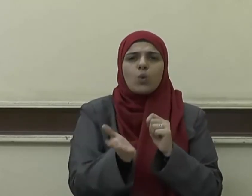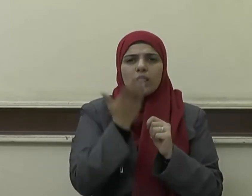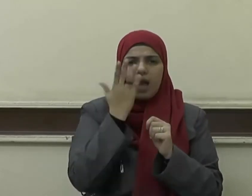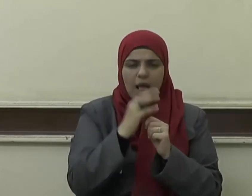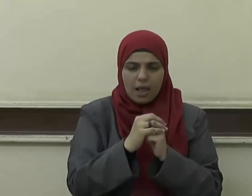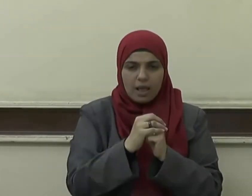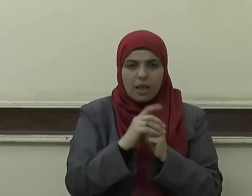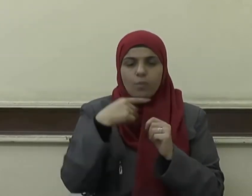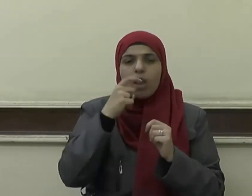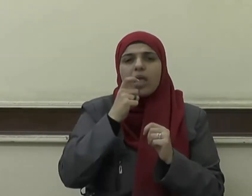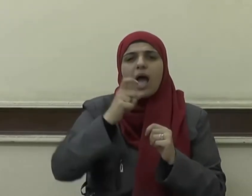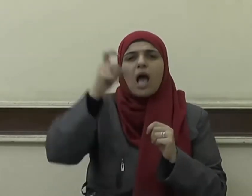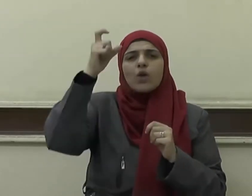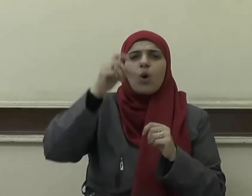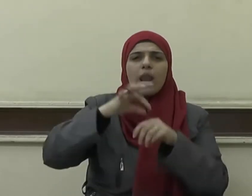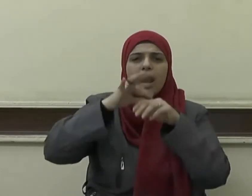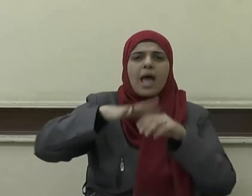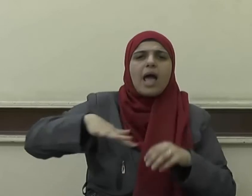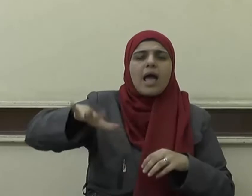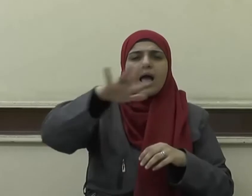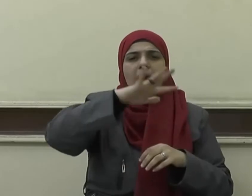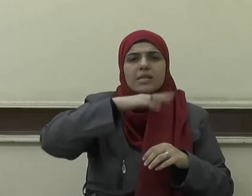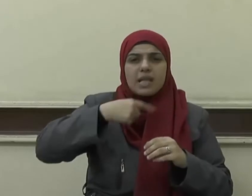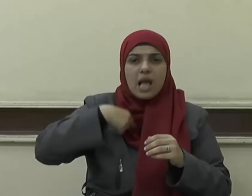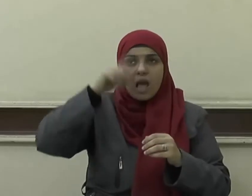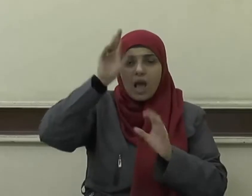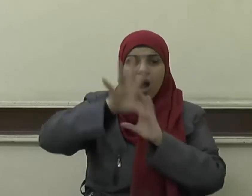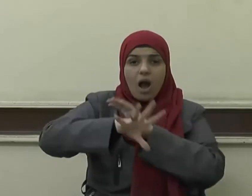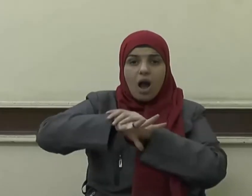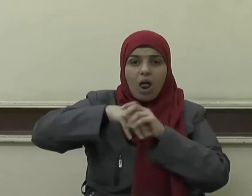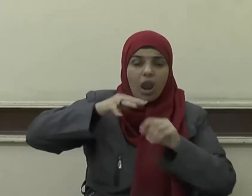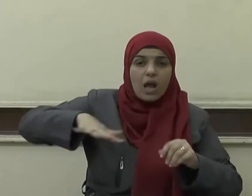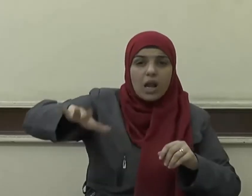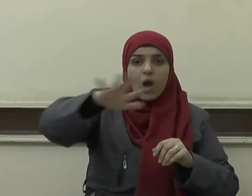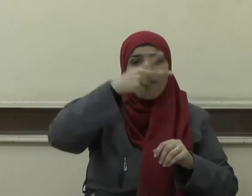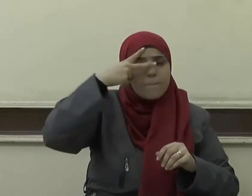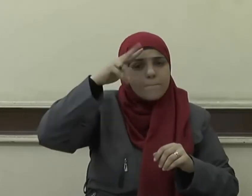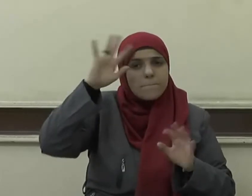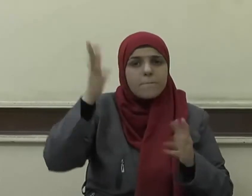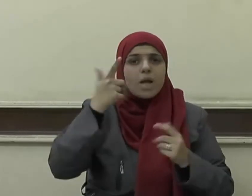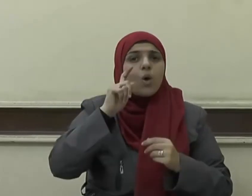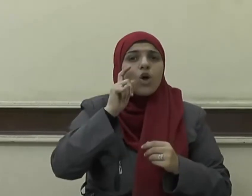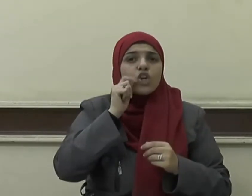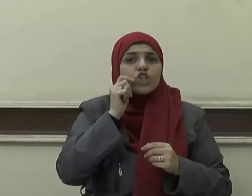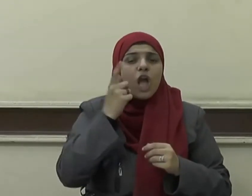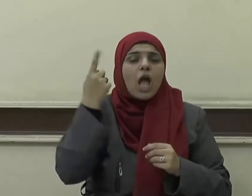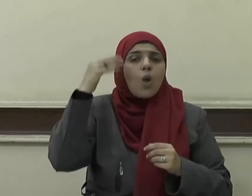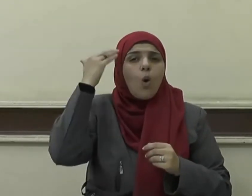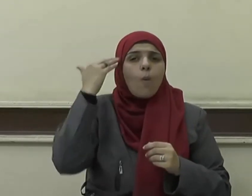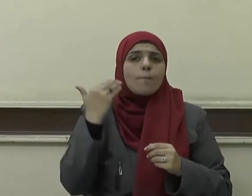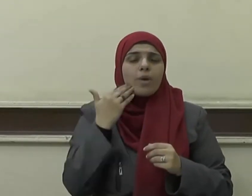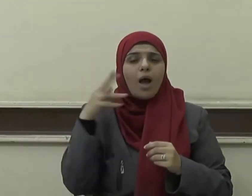إنا خلقناكم من ذكر وأنفى وجعلناكم شعوبا